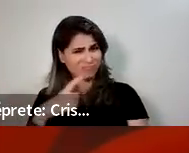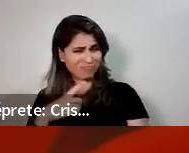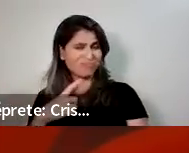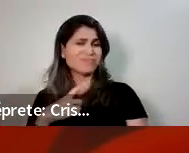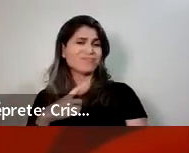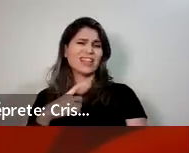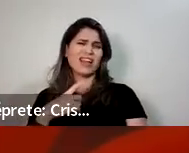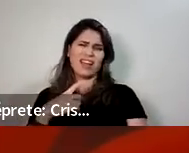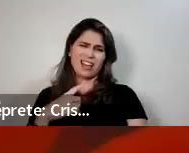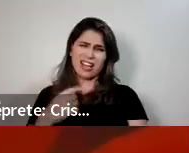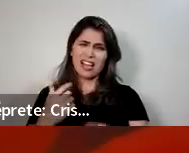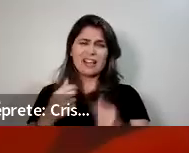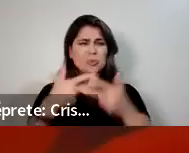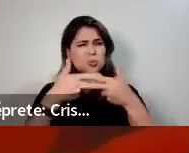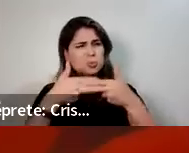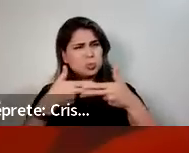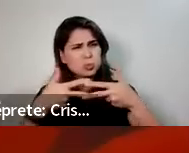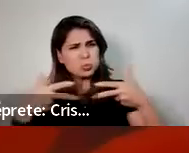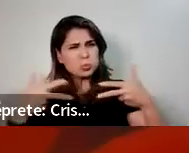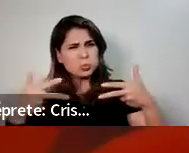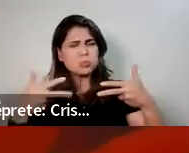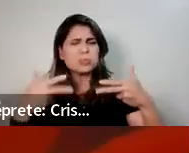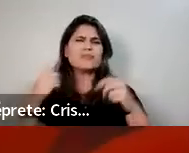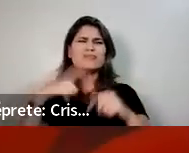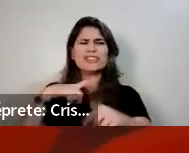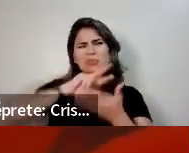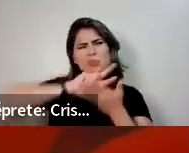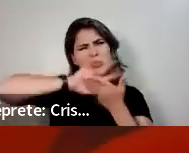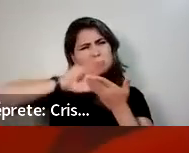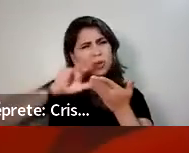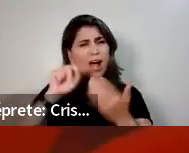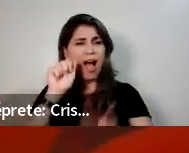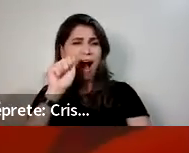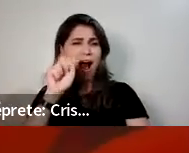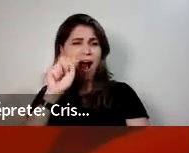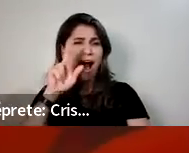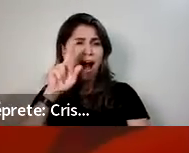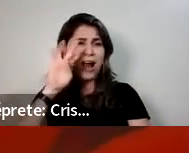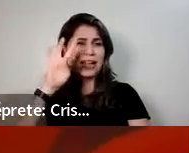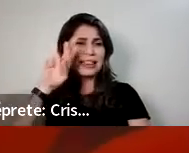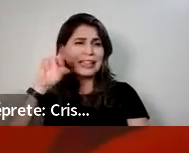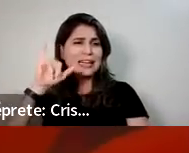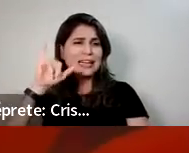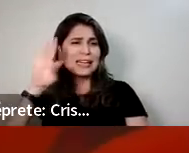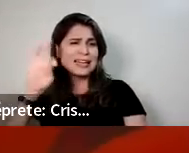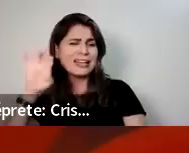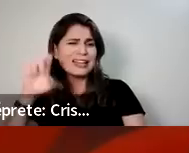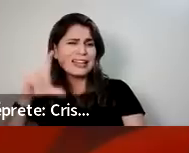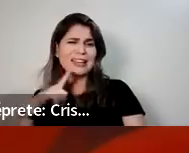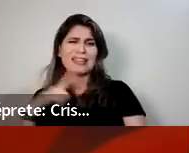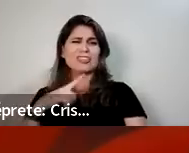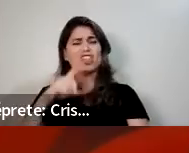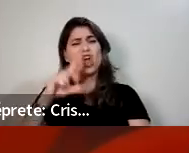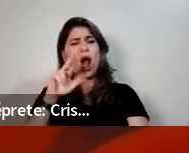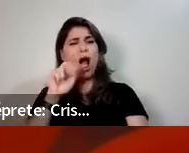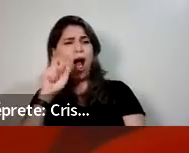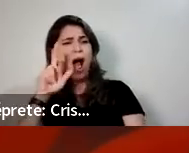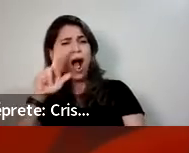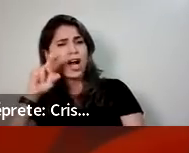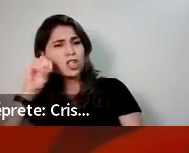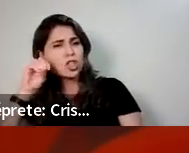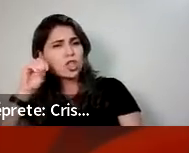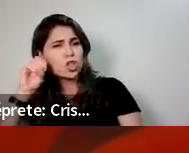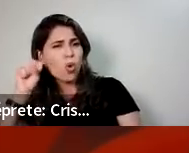artrite, dores pelo corpo, artrose, A osteopenia, que é um degrauzinho antes da osteoporose. E